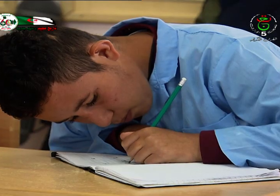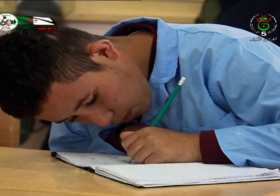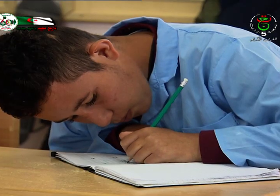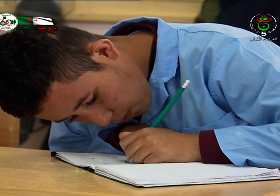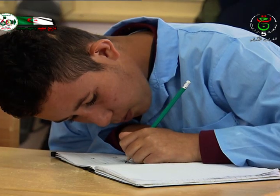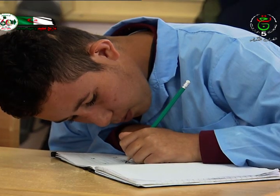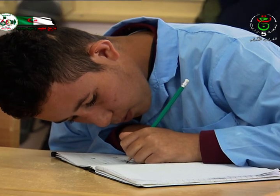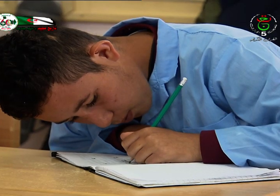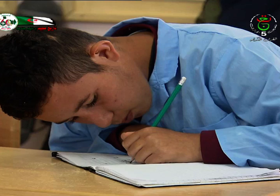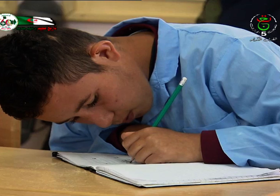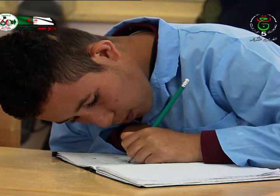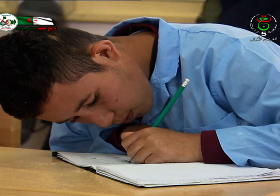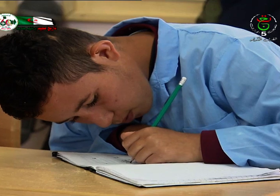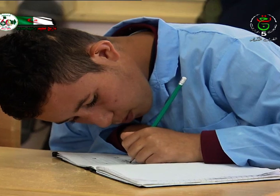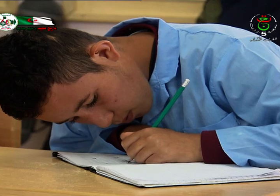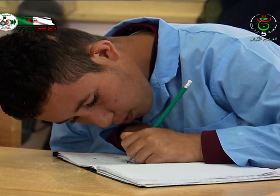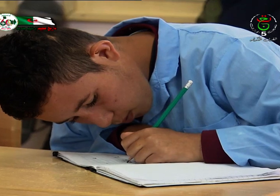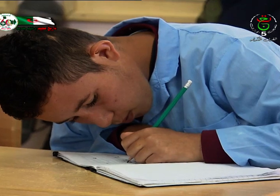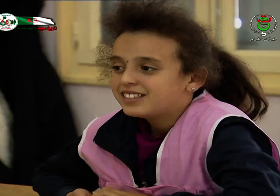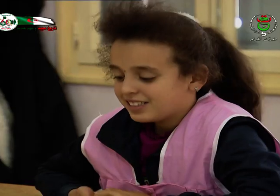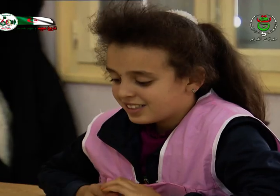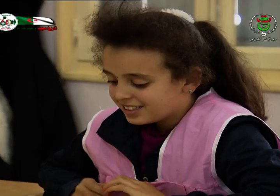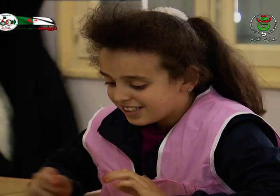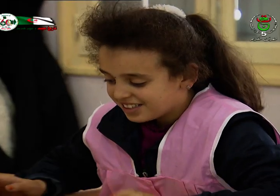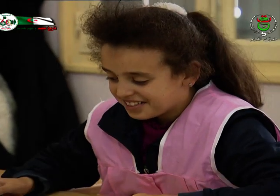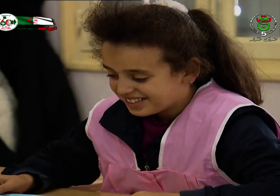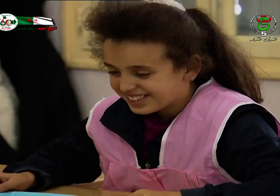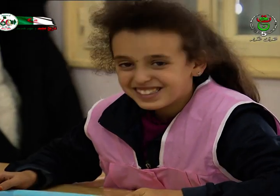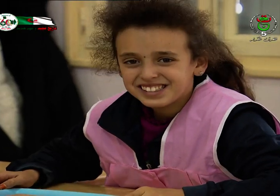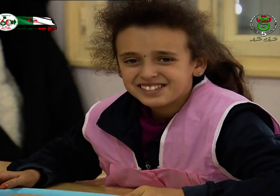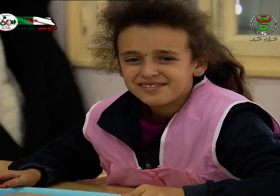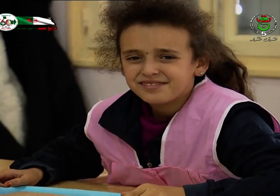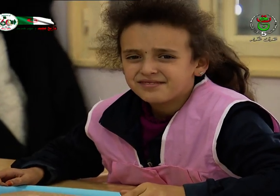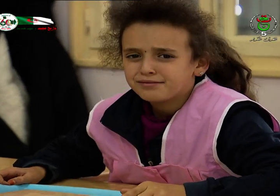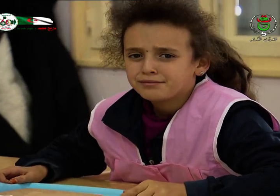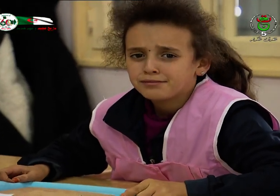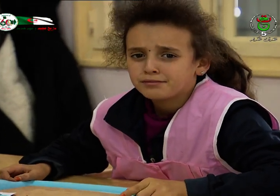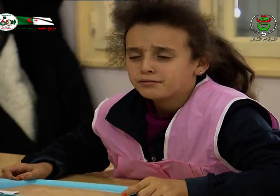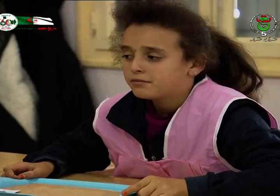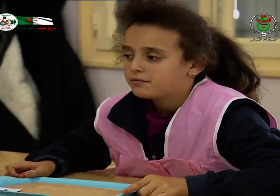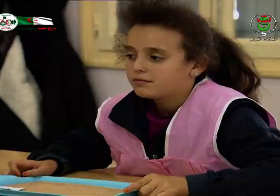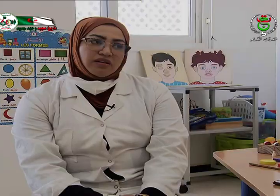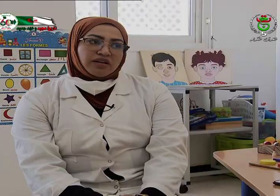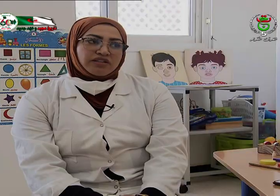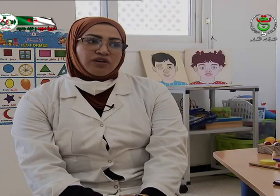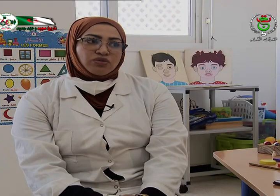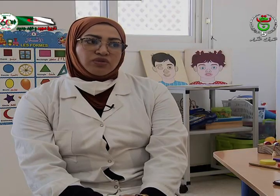ودرجات تقبلهم للواقع المر للوهلة الأولى الصدمة قد تكون